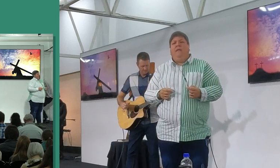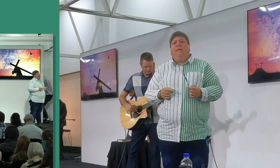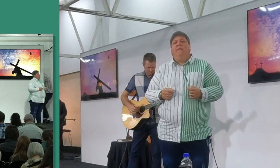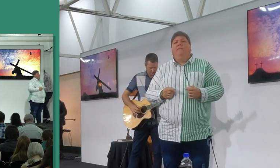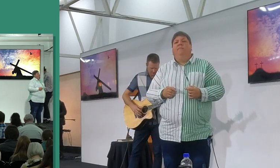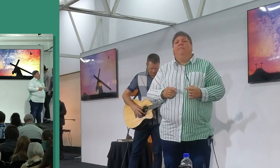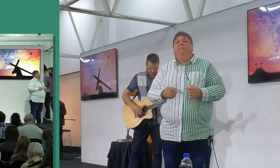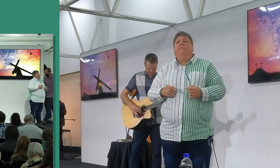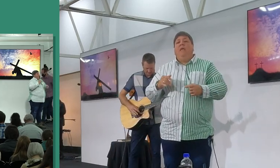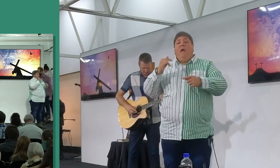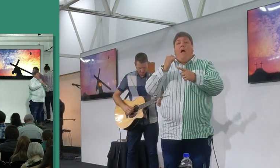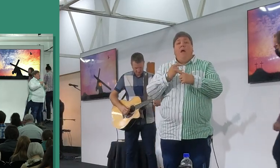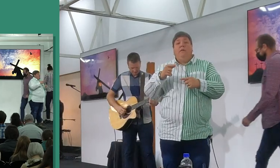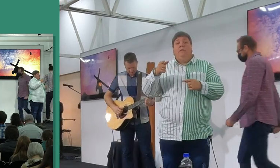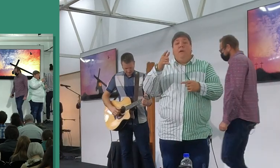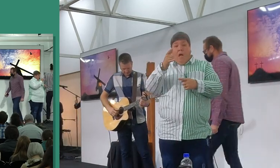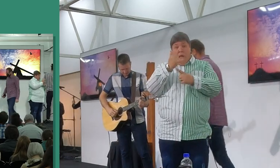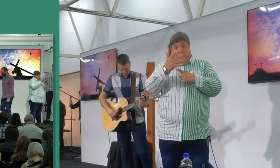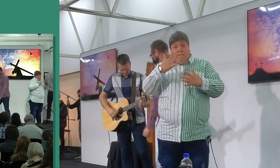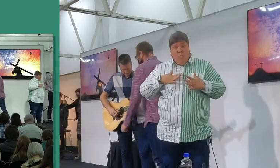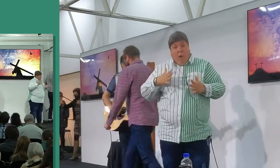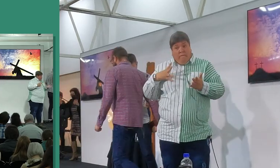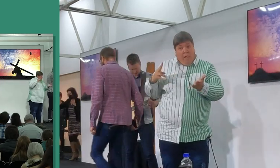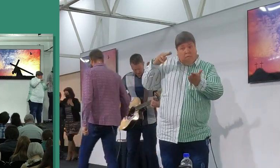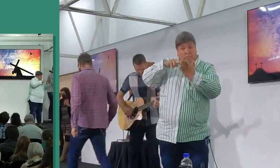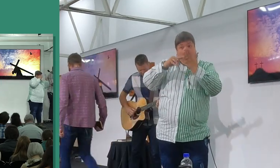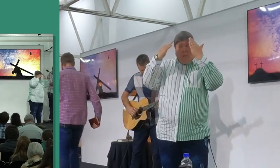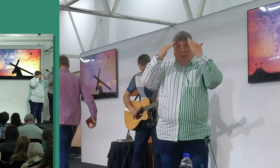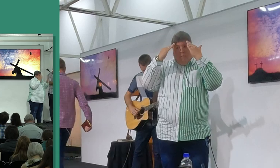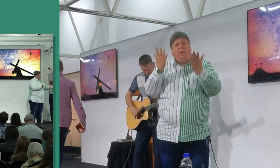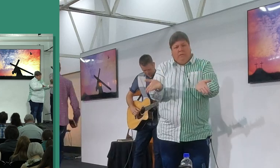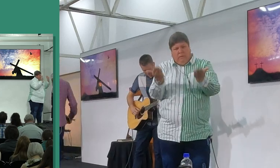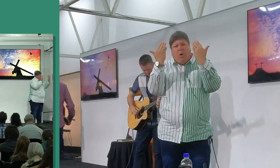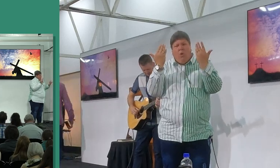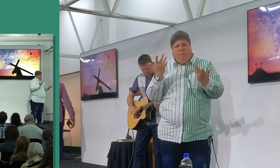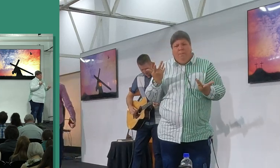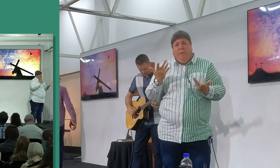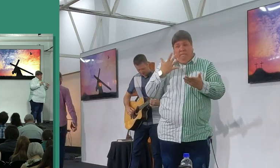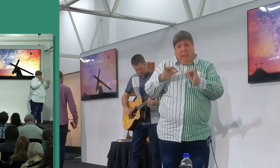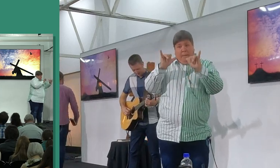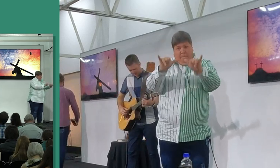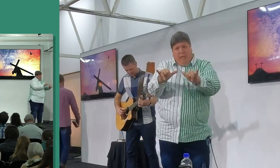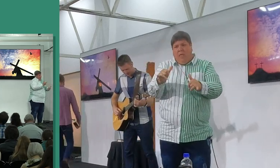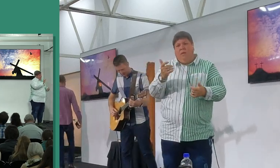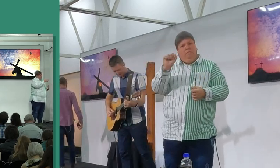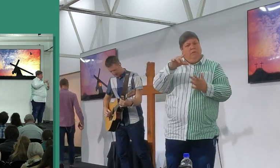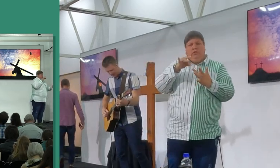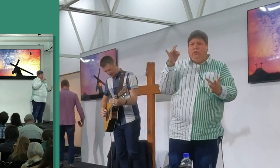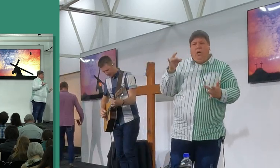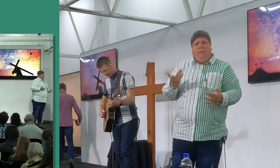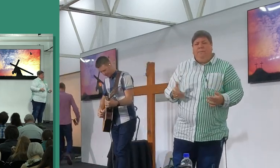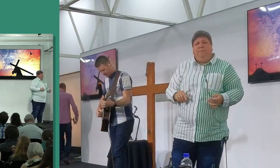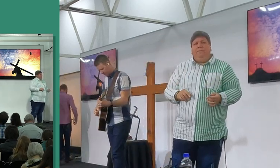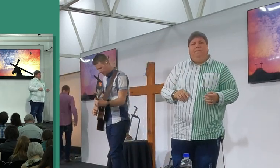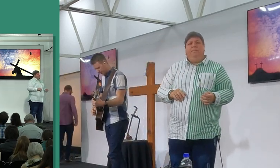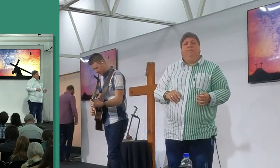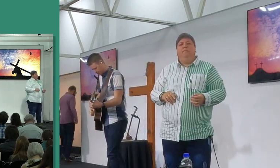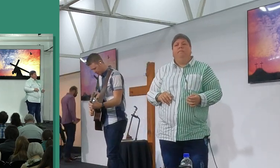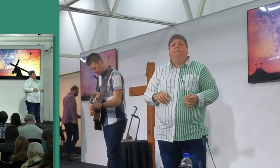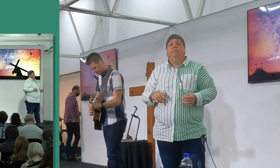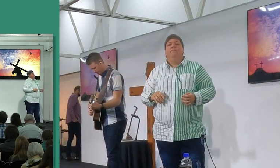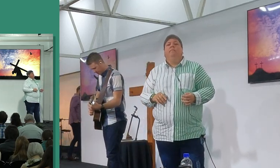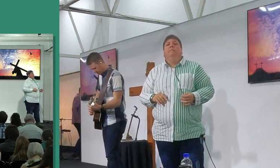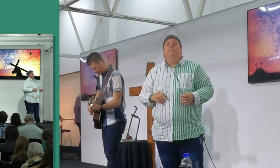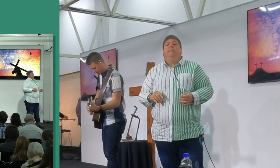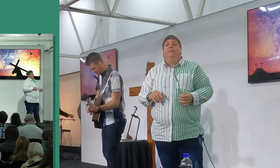doen en nie doen nie, en dan heren, dan staan ons en ons vergeet, die belangrijkste en die grootste geskenk wat ons gekry het, en ons kyk het